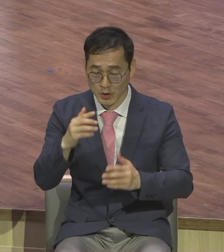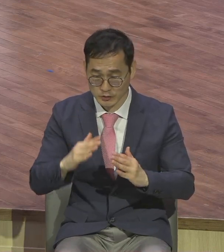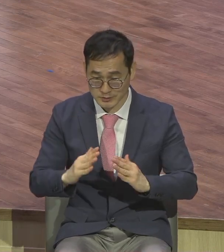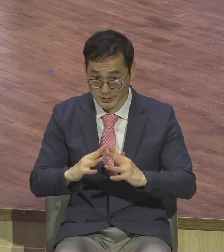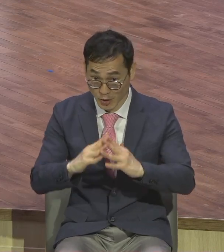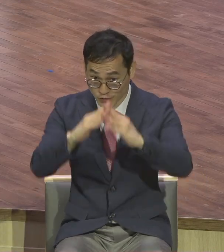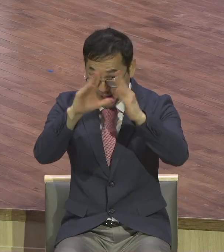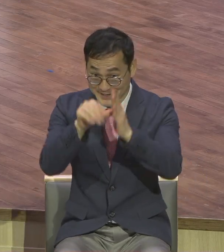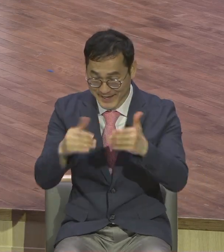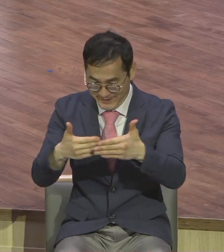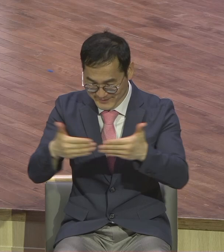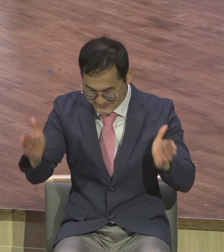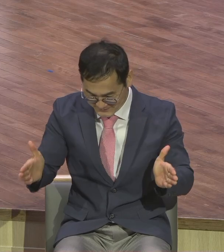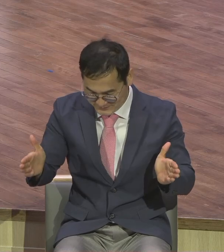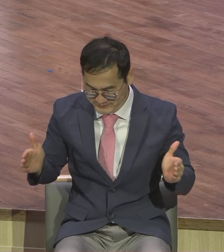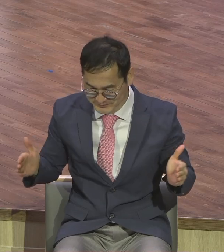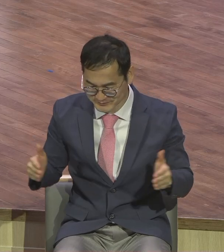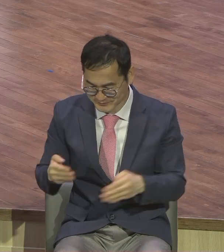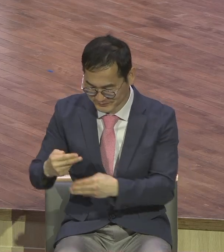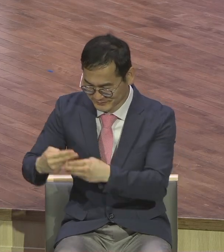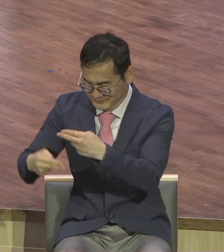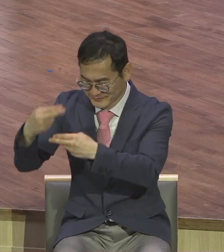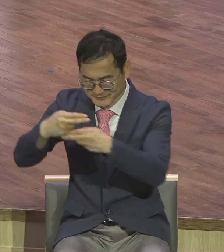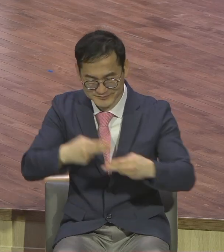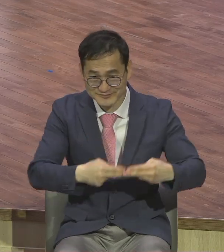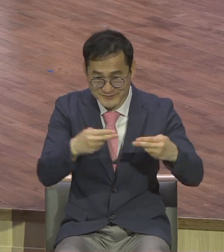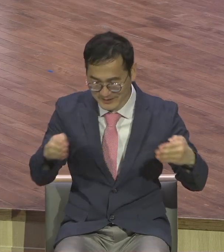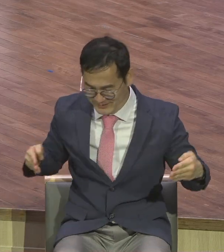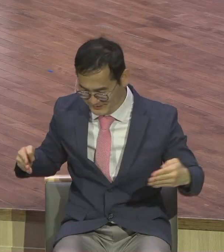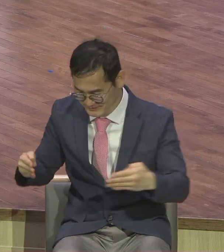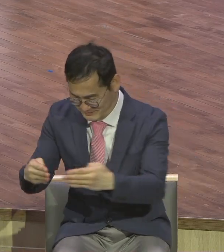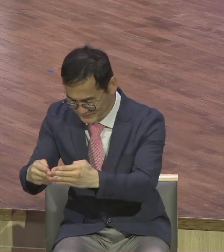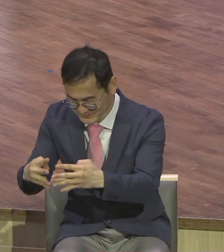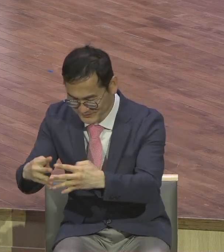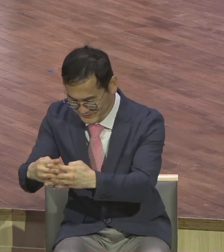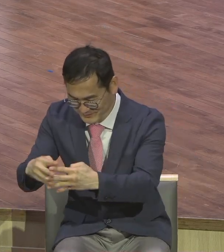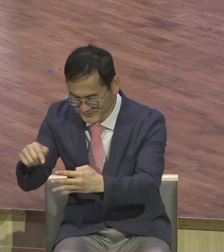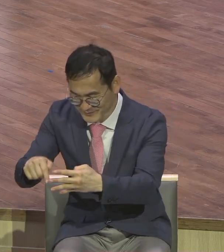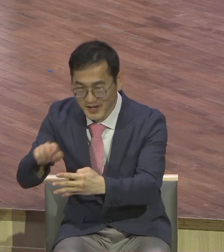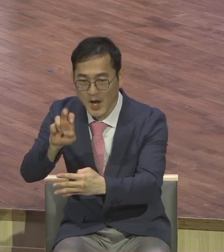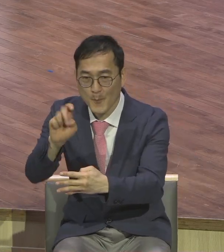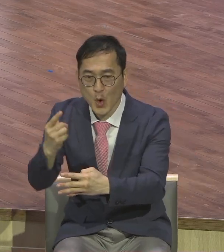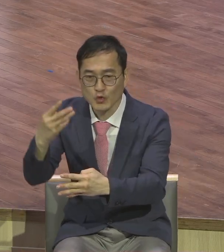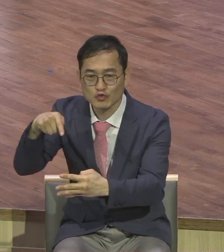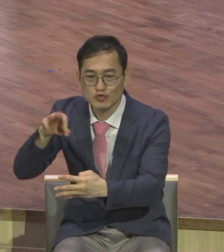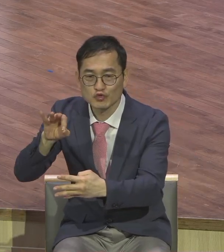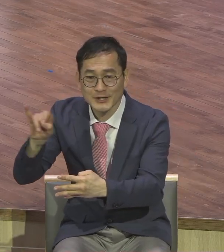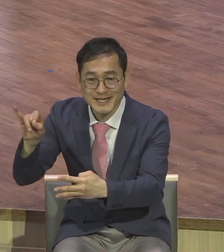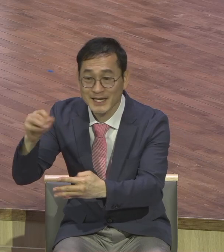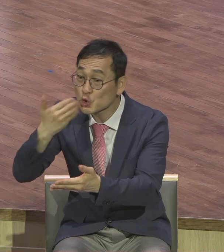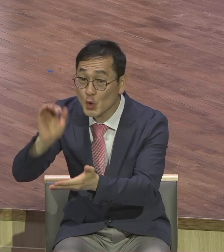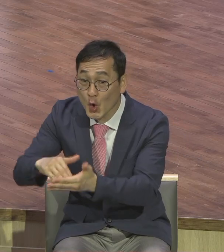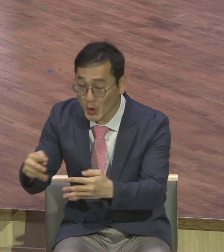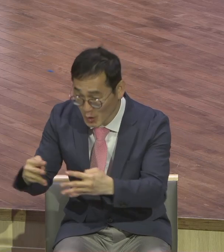것이오 우리 눈에 기이하도다. 예수님께서 10편 118편 22절의 말씀을 인용해서